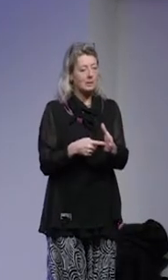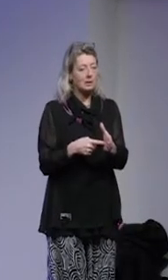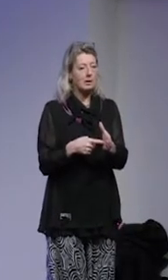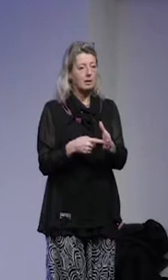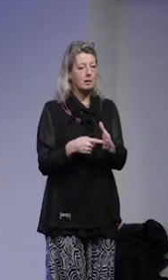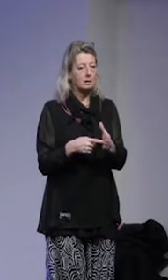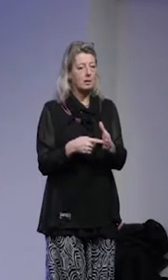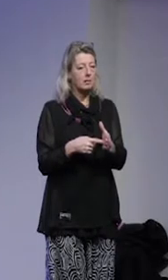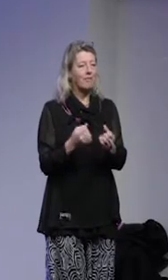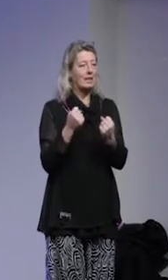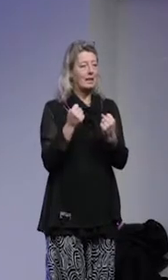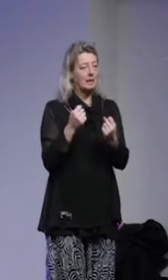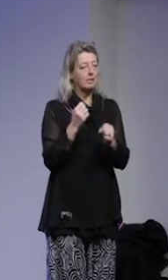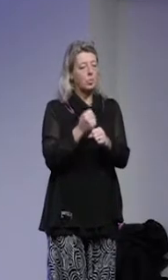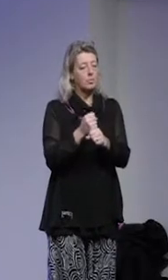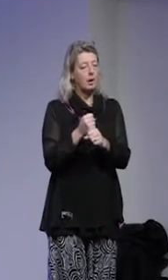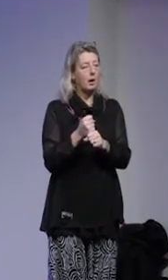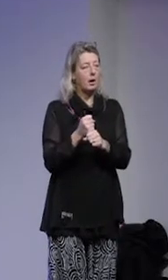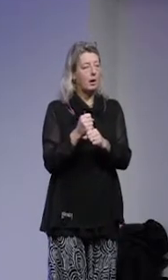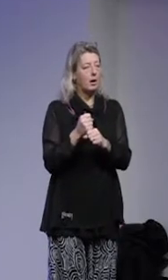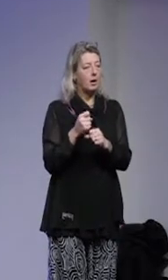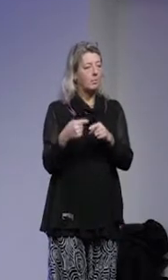angelägen att arbeta emot.